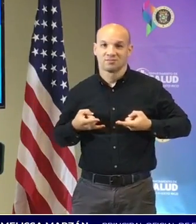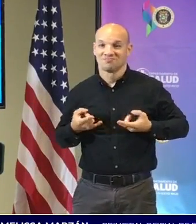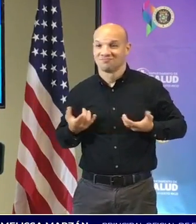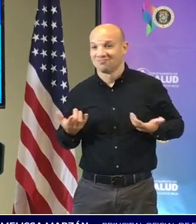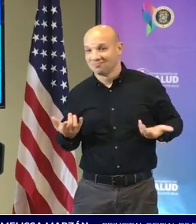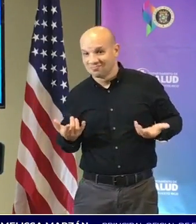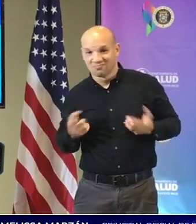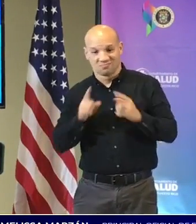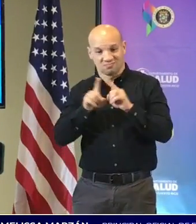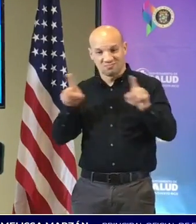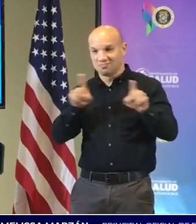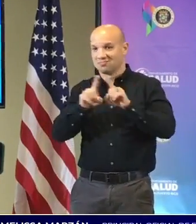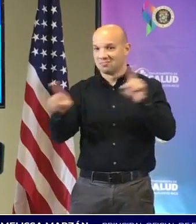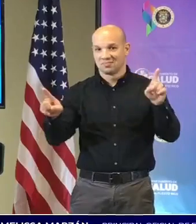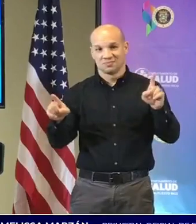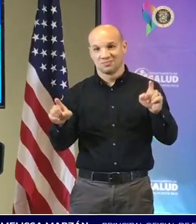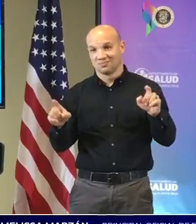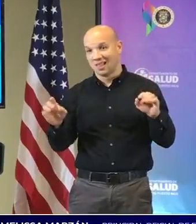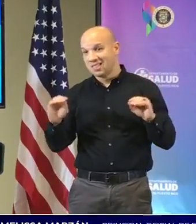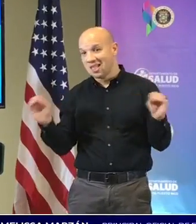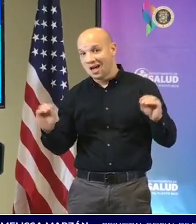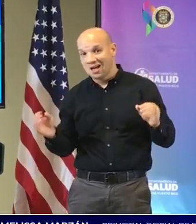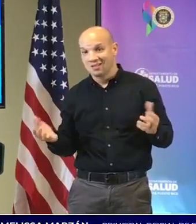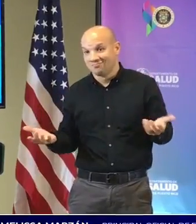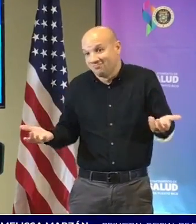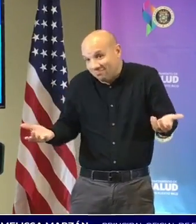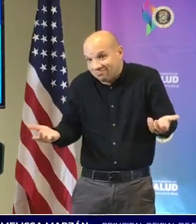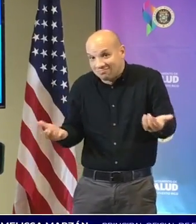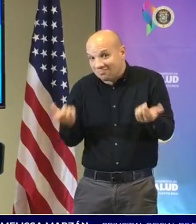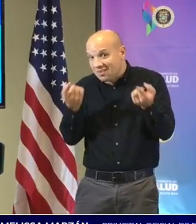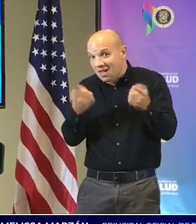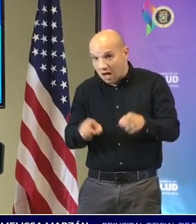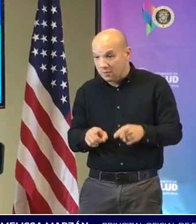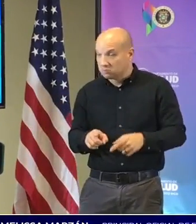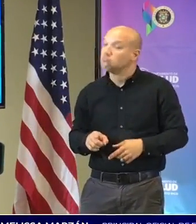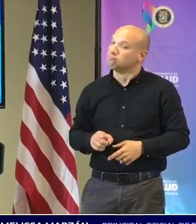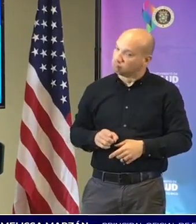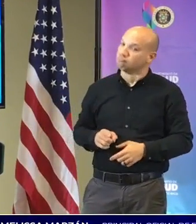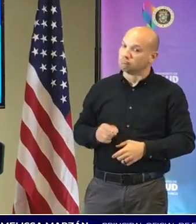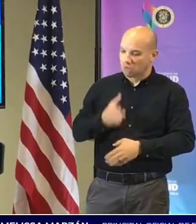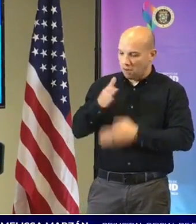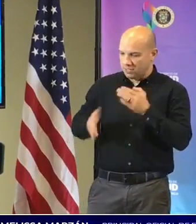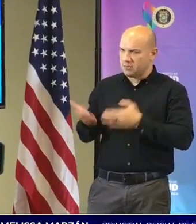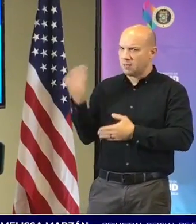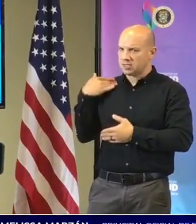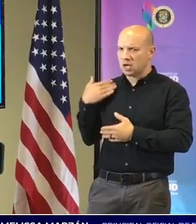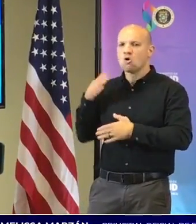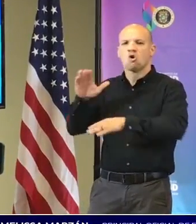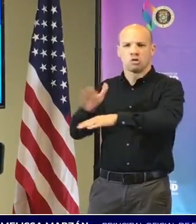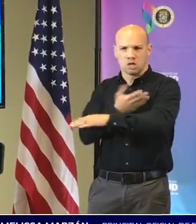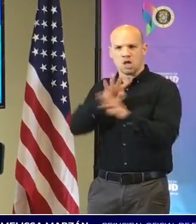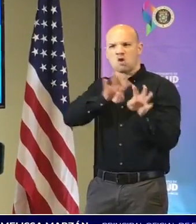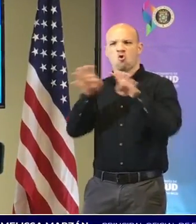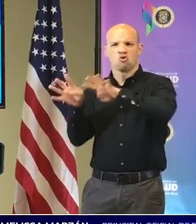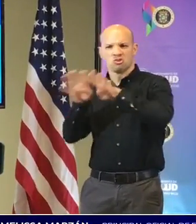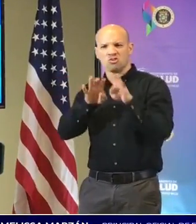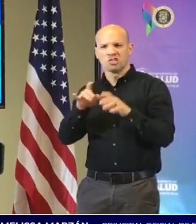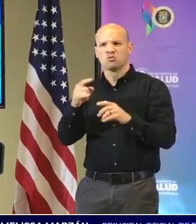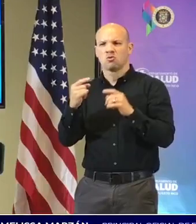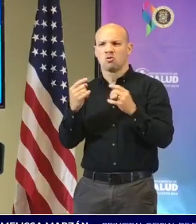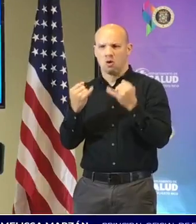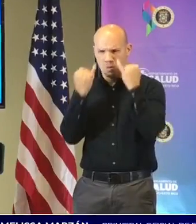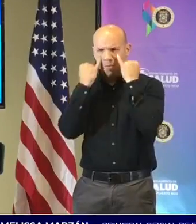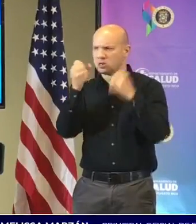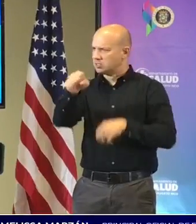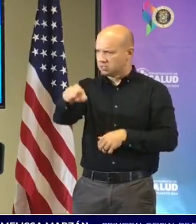etcétera así que ciertamente sabemos que tuvimos un evento particular el fin de semana pero igual estamos viendo transmisión en